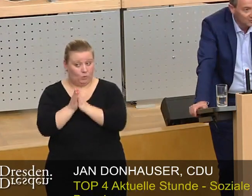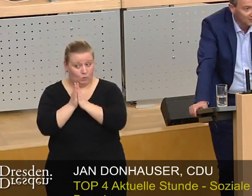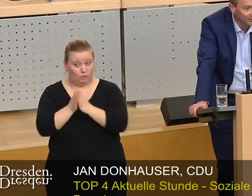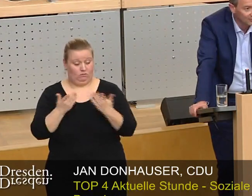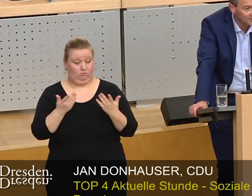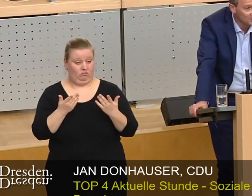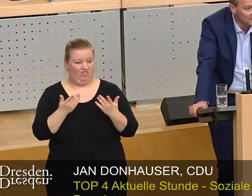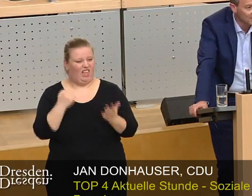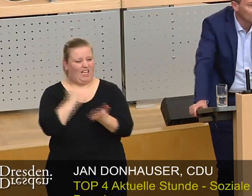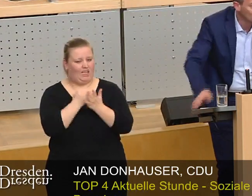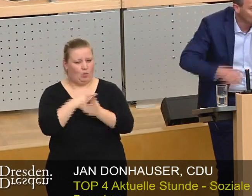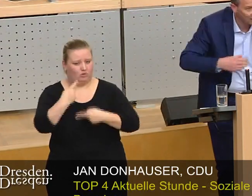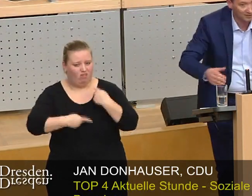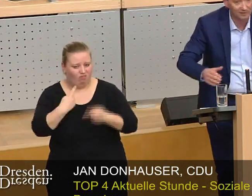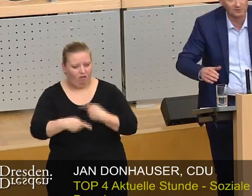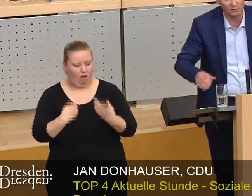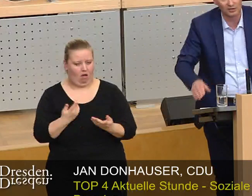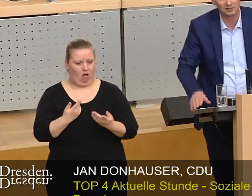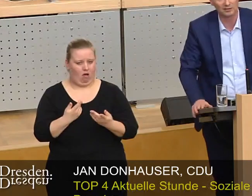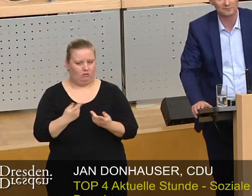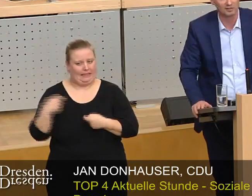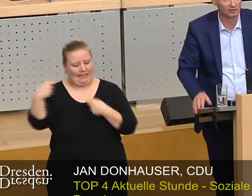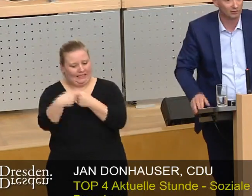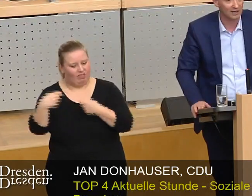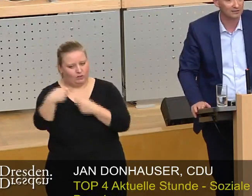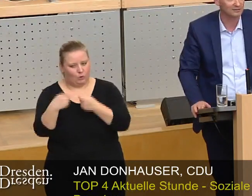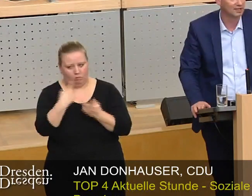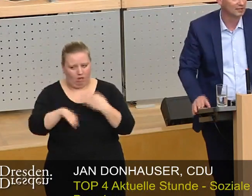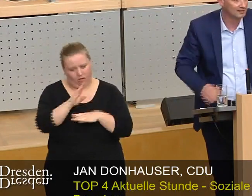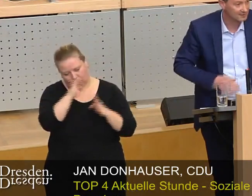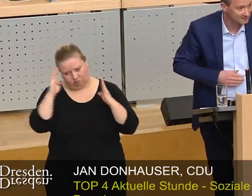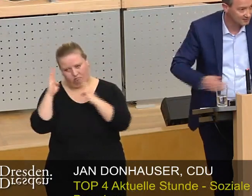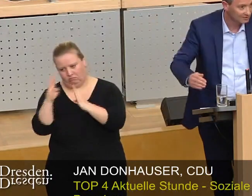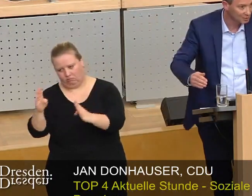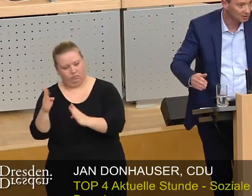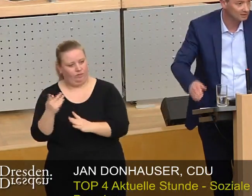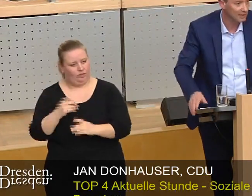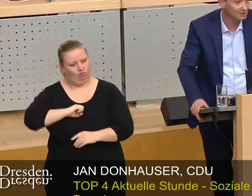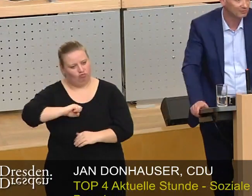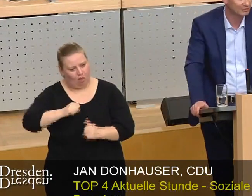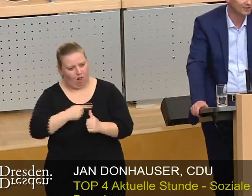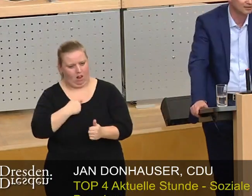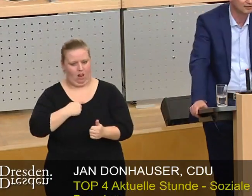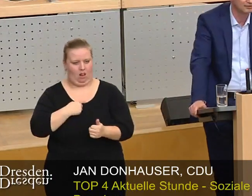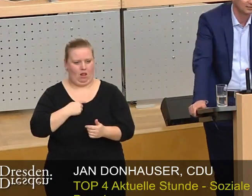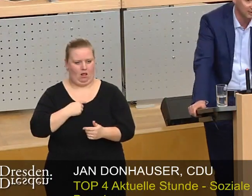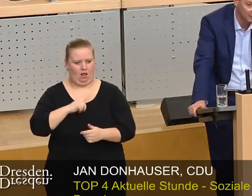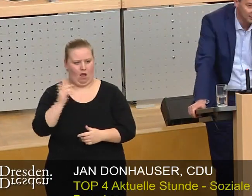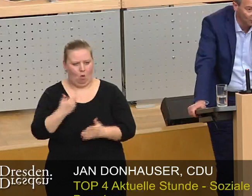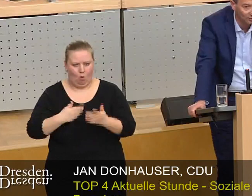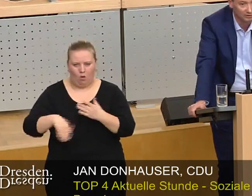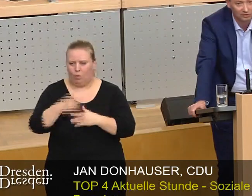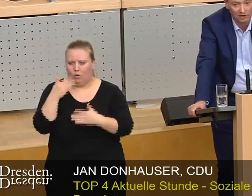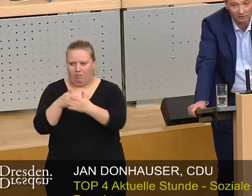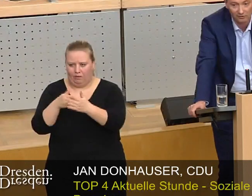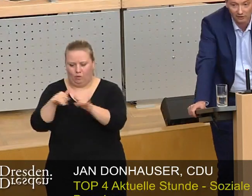was Genehmigungsverfahren, beziehungsweise auch den Umgang mit Investoren angeht, dass man dort darauf achtet, dass das zügig abgewickelt werden kann, keine